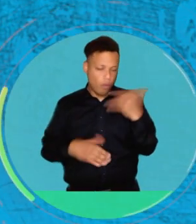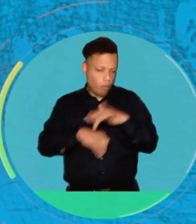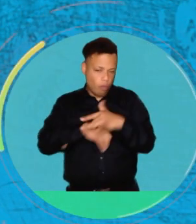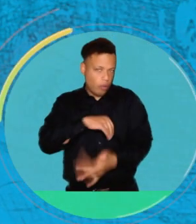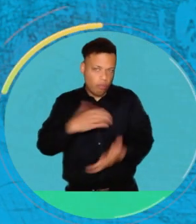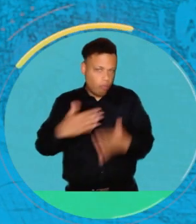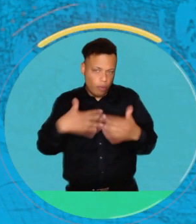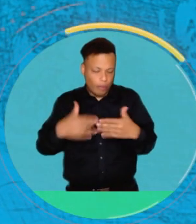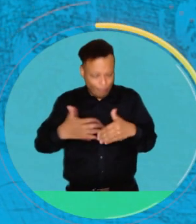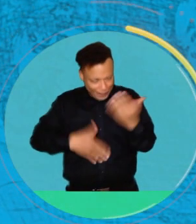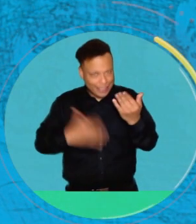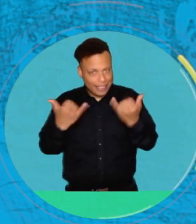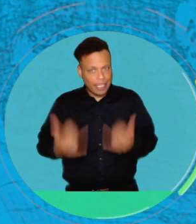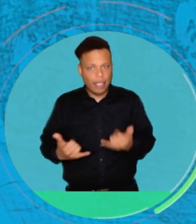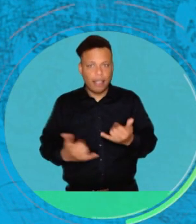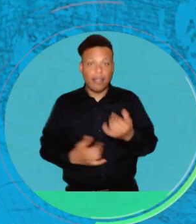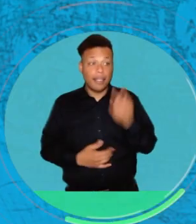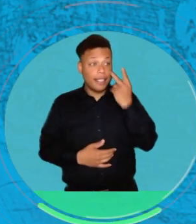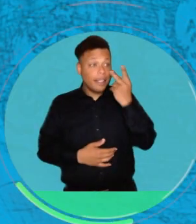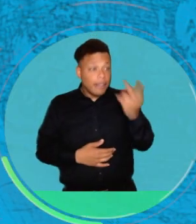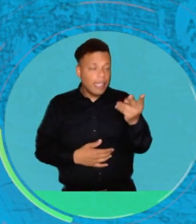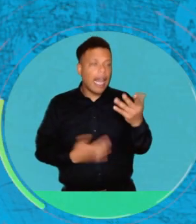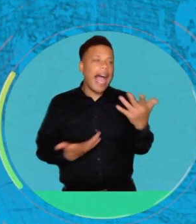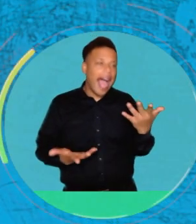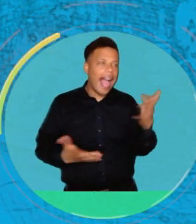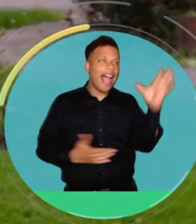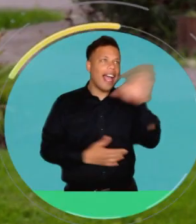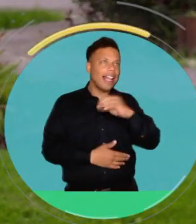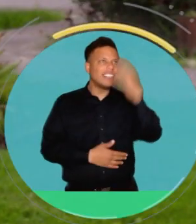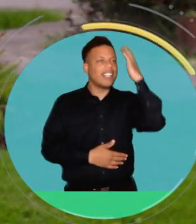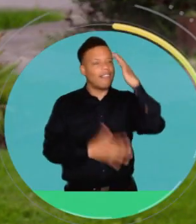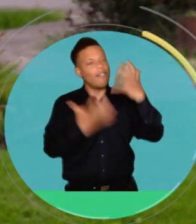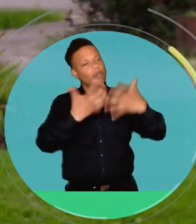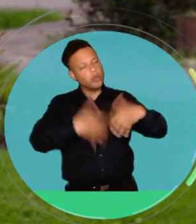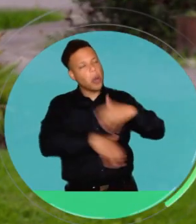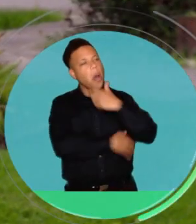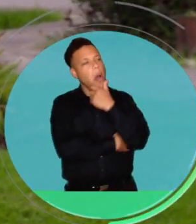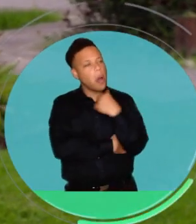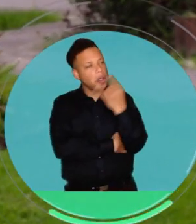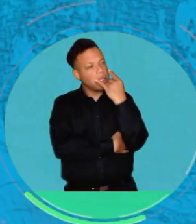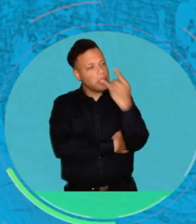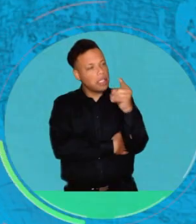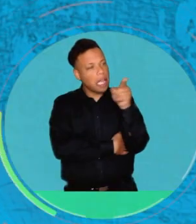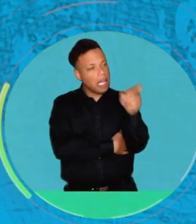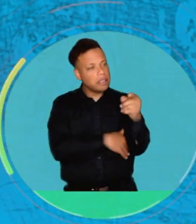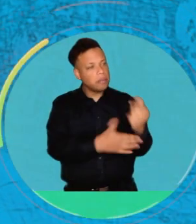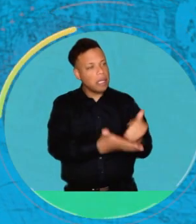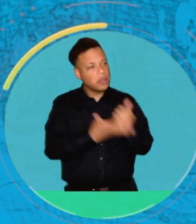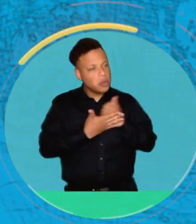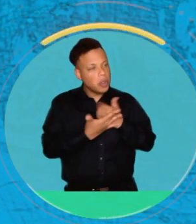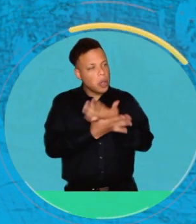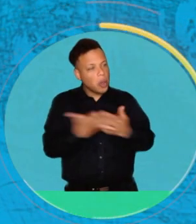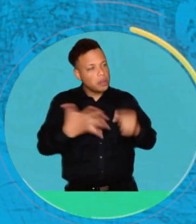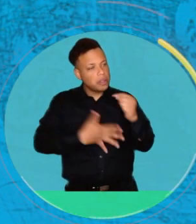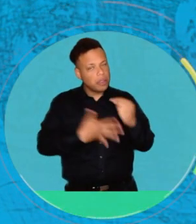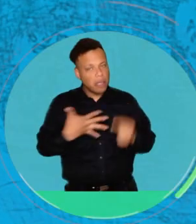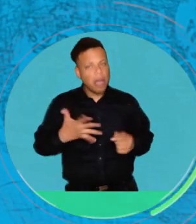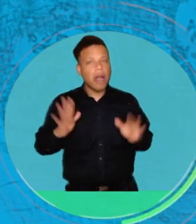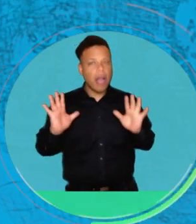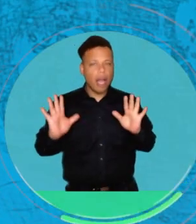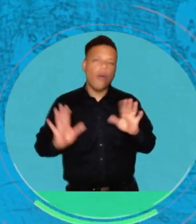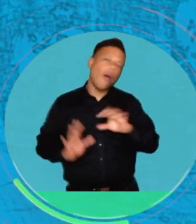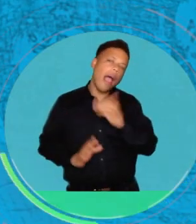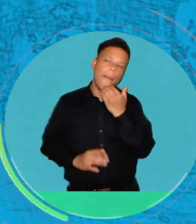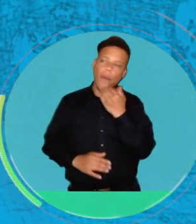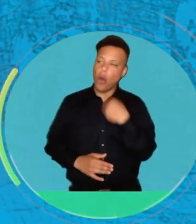Muchas gracias por la invitación. Espero que haya sido lo más claro posible y también como tratar